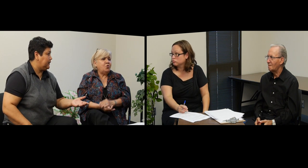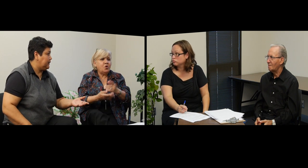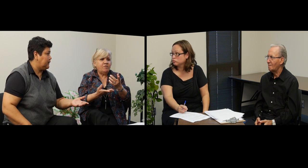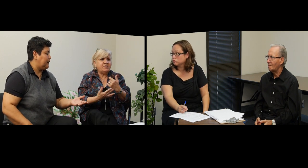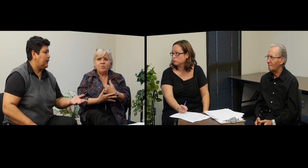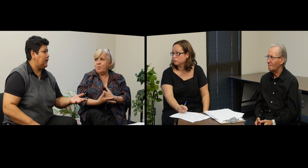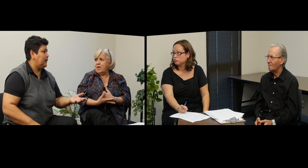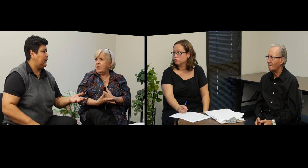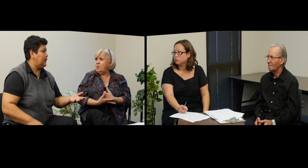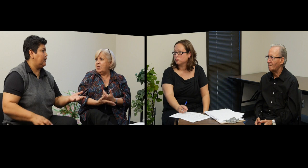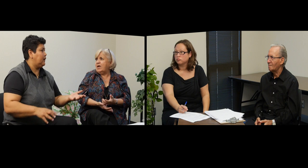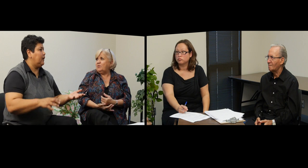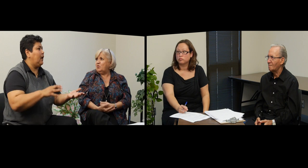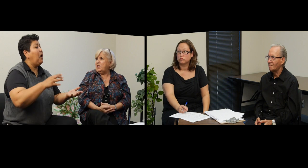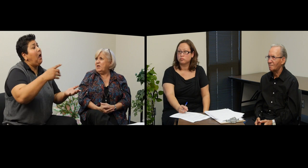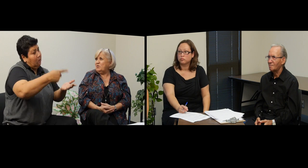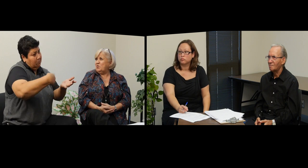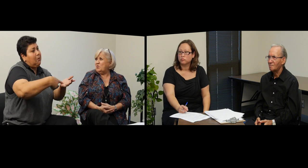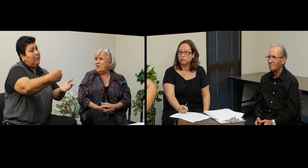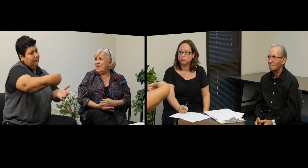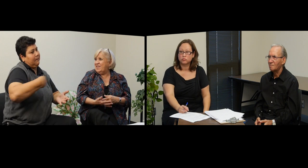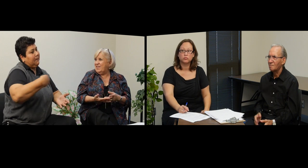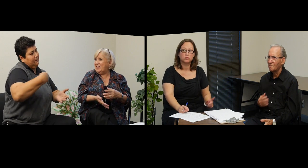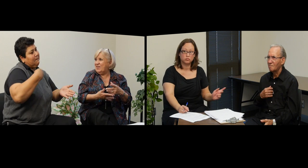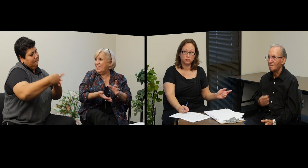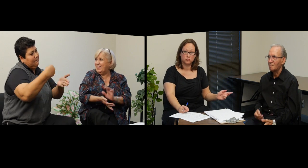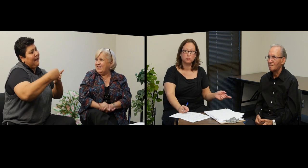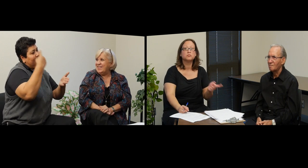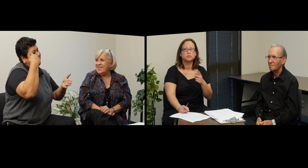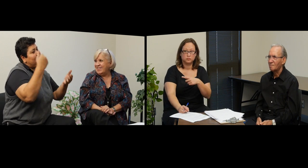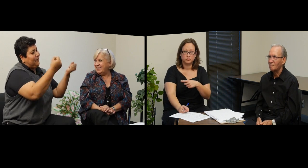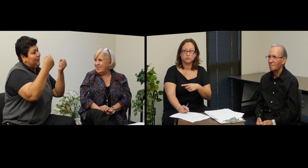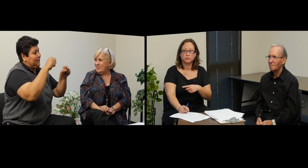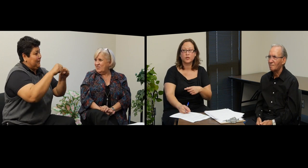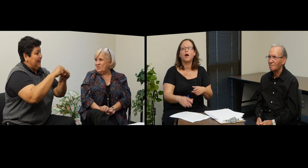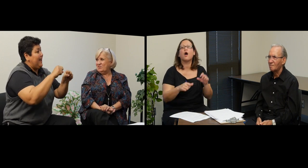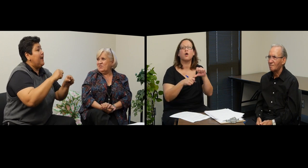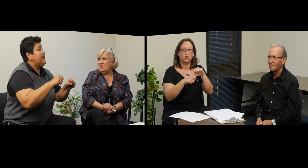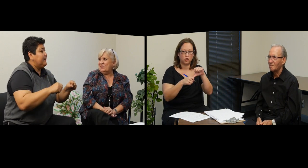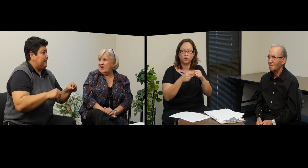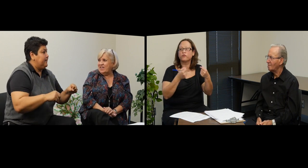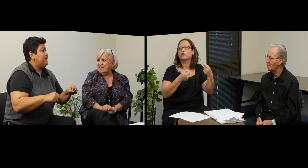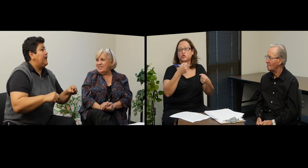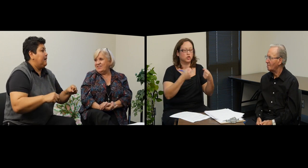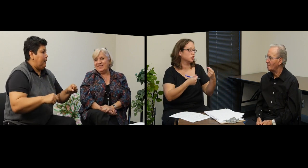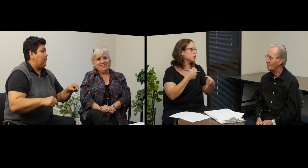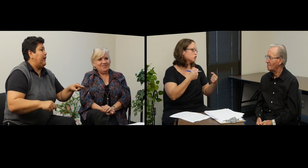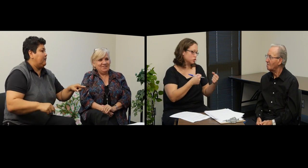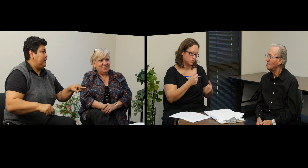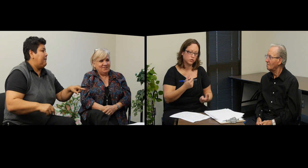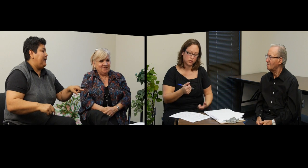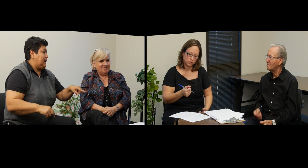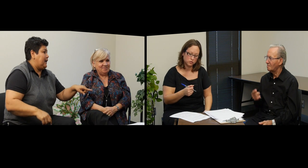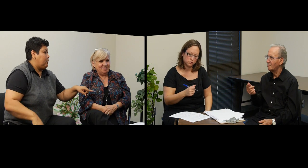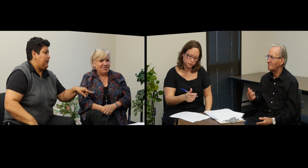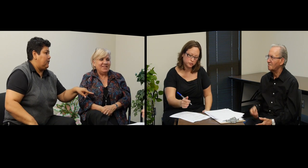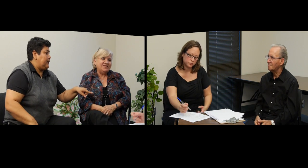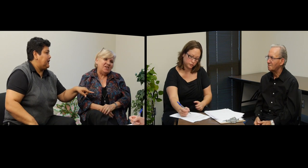Bueno, a veces me paga a mí la gasolina, que soy yo quien, quien lo llevo a todos los lugares. Ah, ok, gasolina para el carro, pero el gas